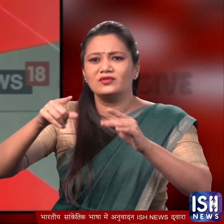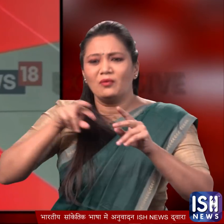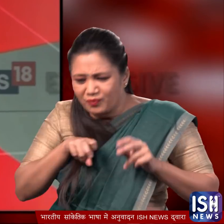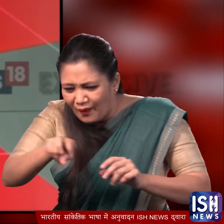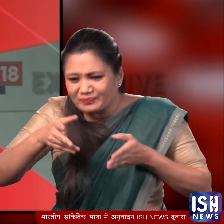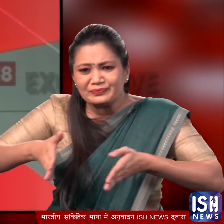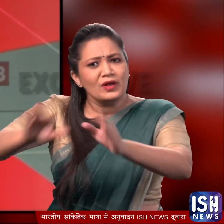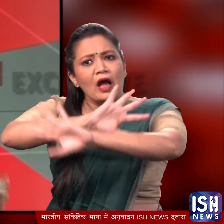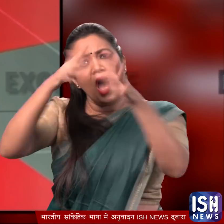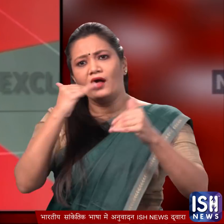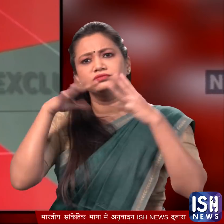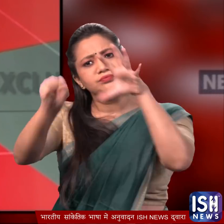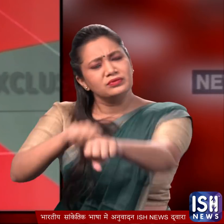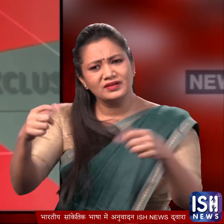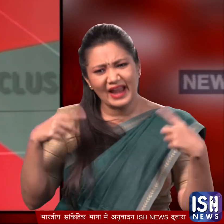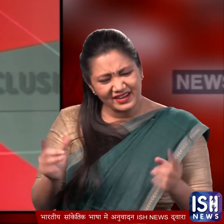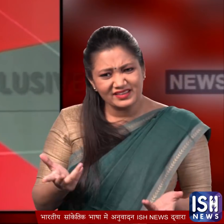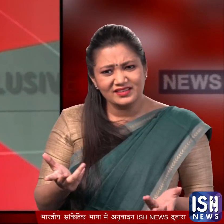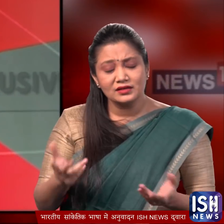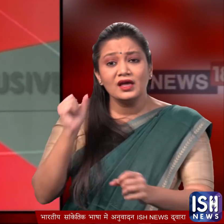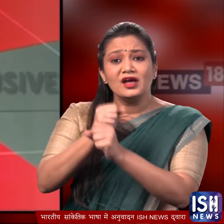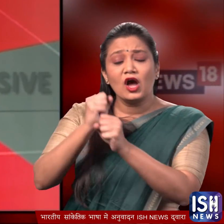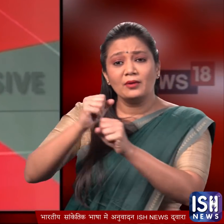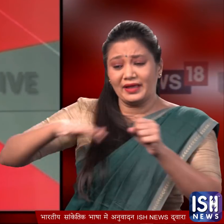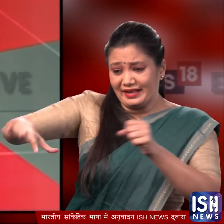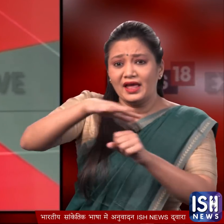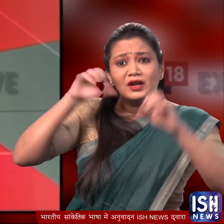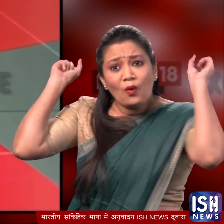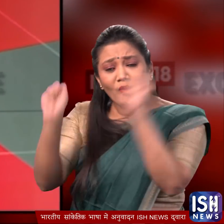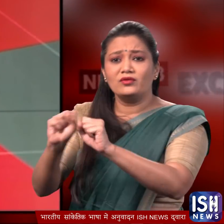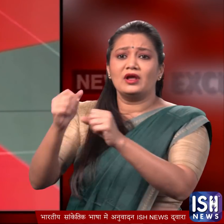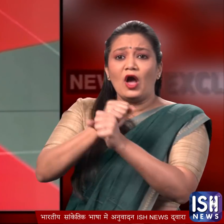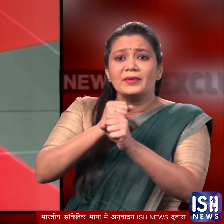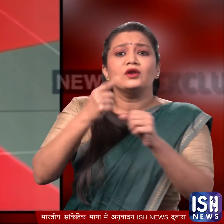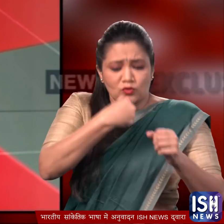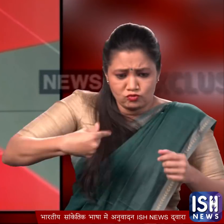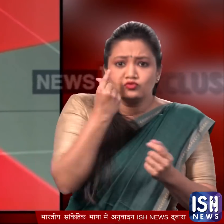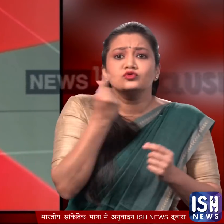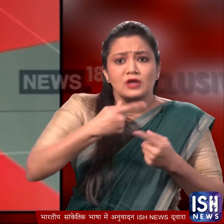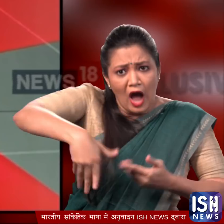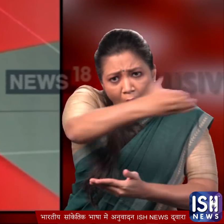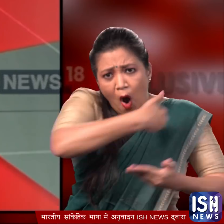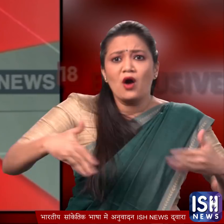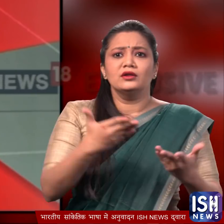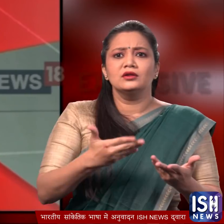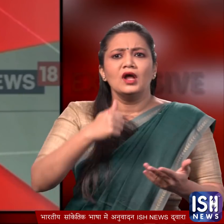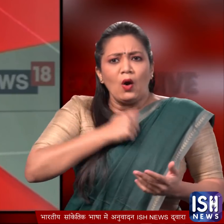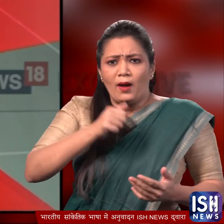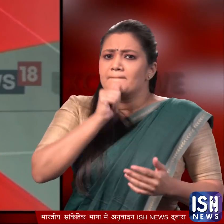फुटपात, नाला कुछ भी कबज़ा कर लेंगे हम एक बात समझ लीजे कि सरकारी जमीन हम सबके इस्तमाल के लिए ही, हमारे निजी